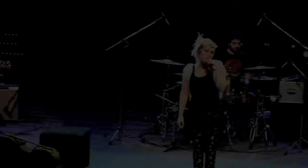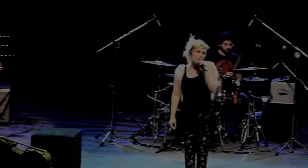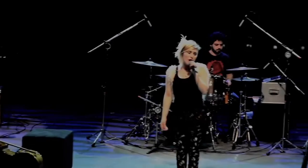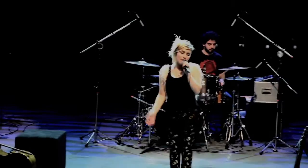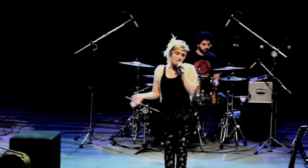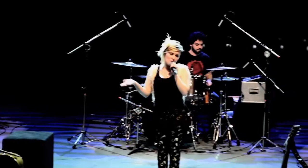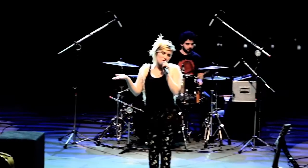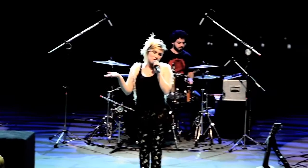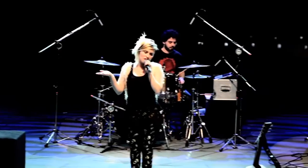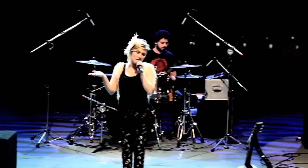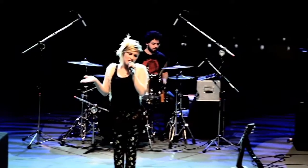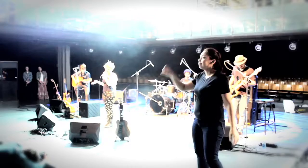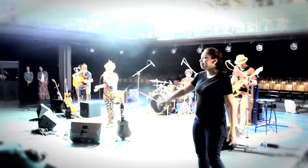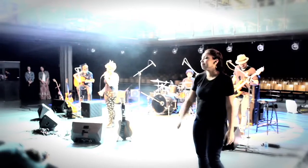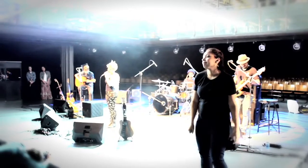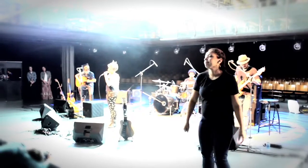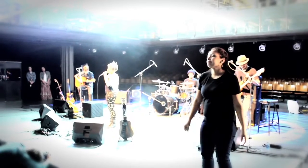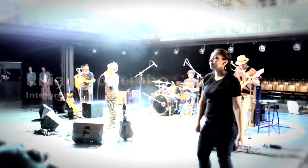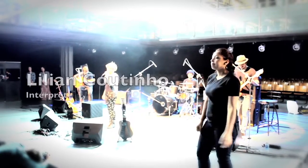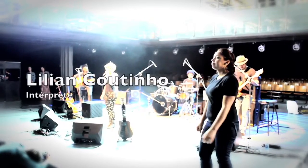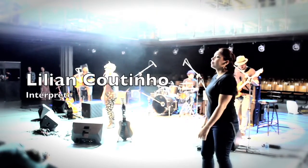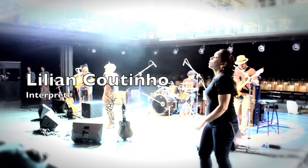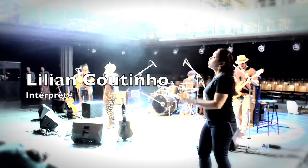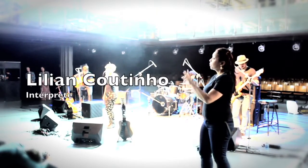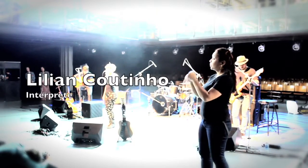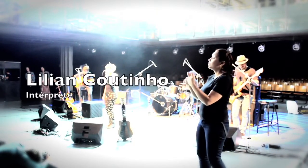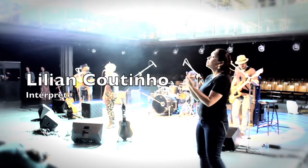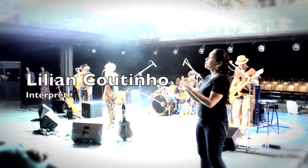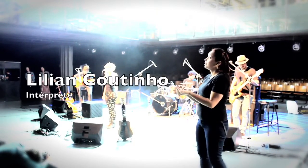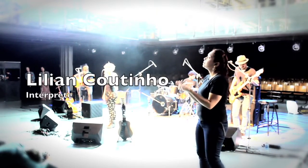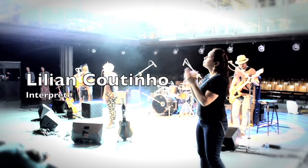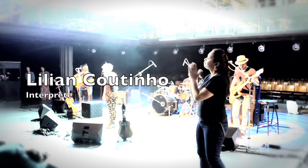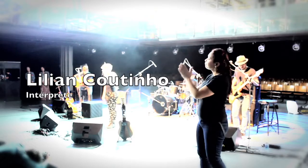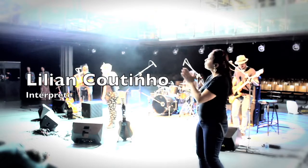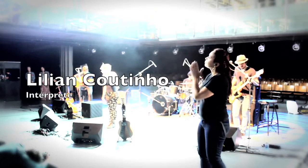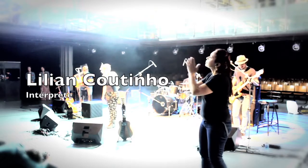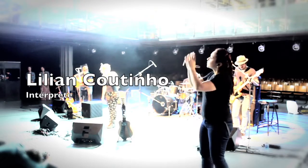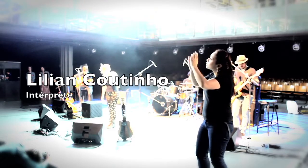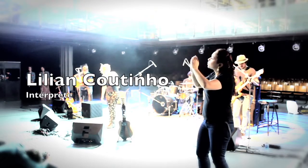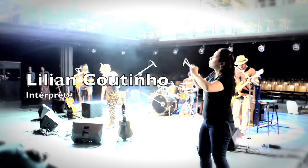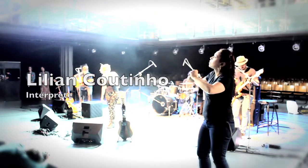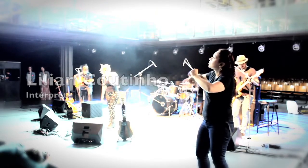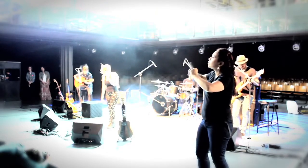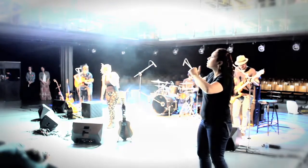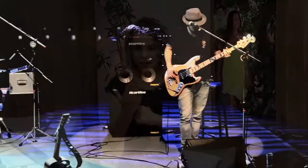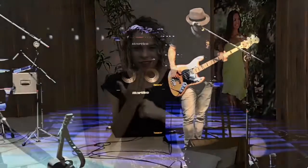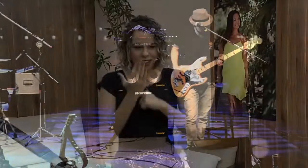Você, por isso peço toda noite antes de dormir O